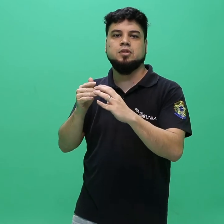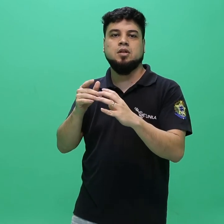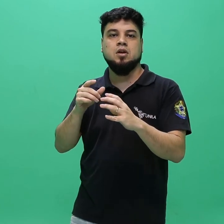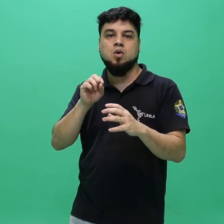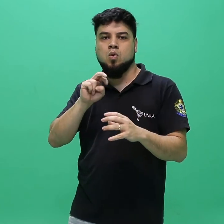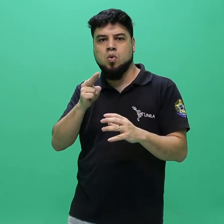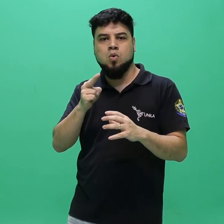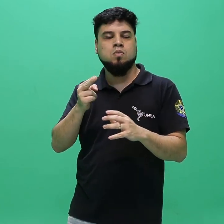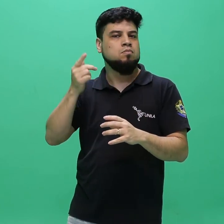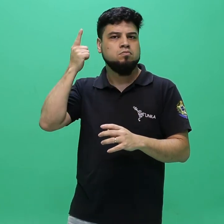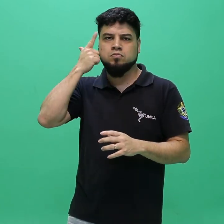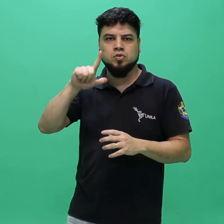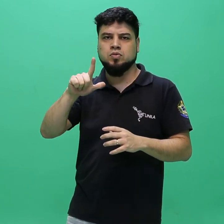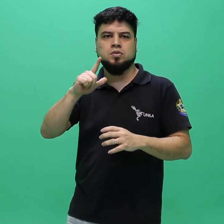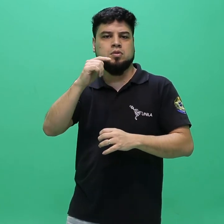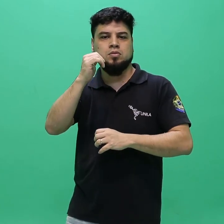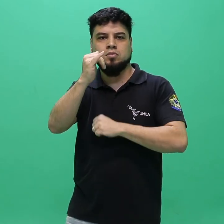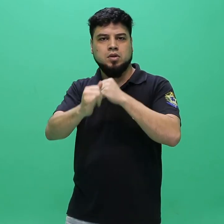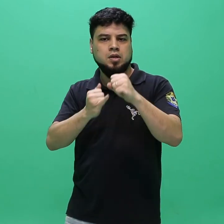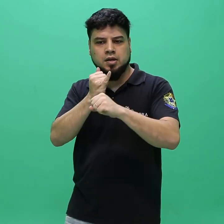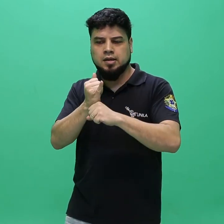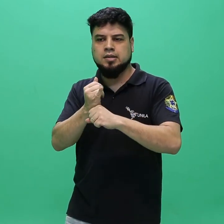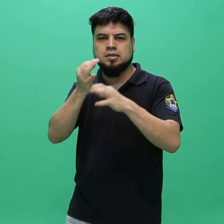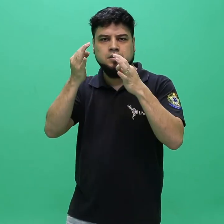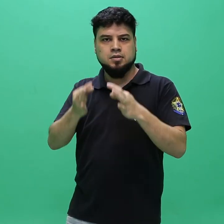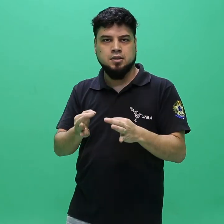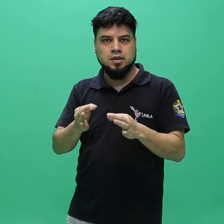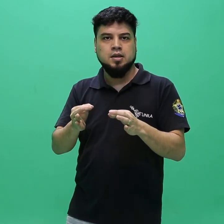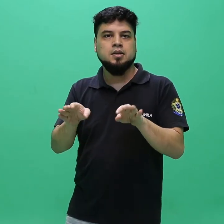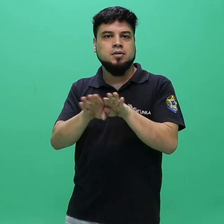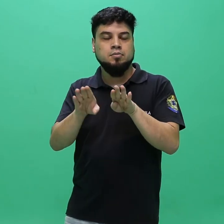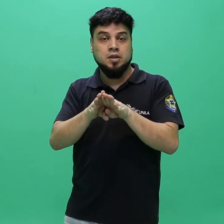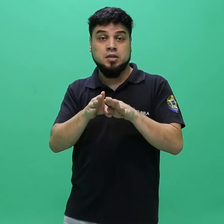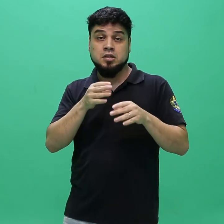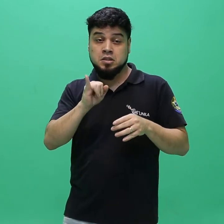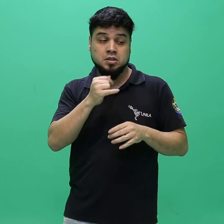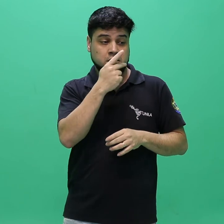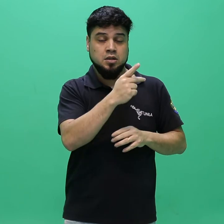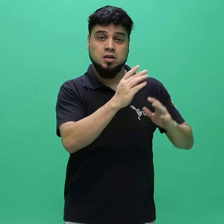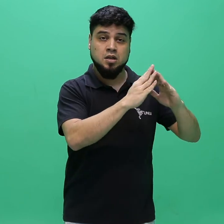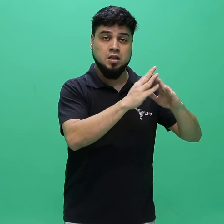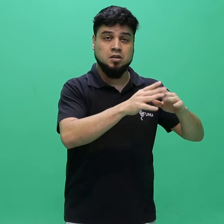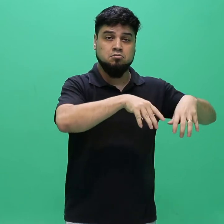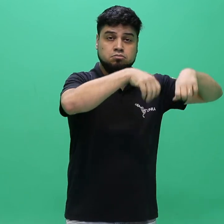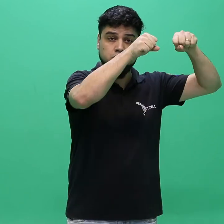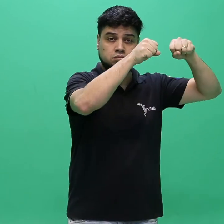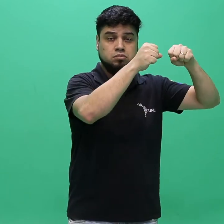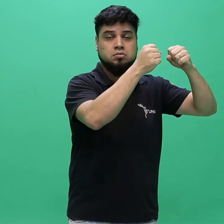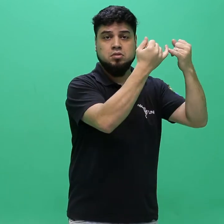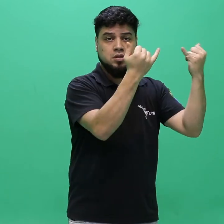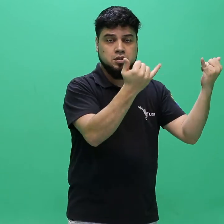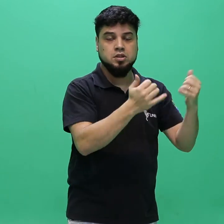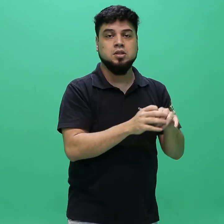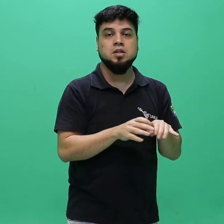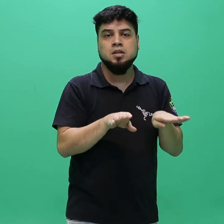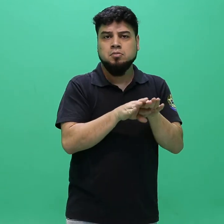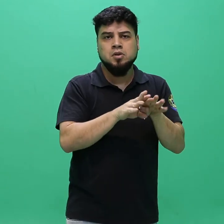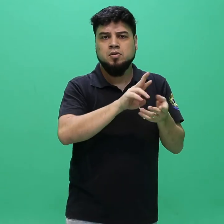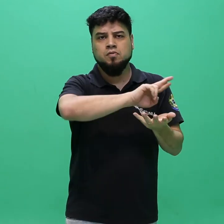energia elétrica, 5 como outros fatores que impossibilitem a transferência